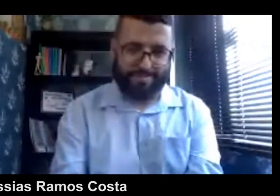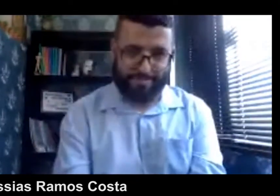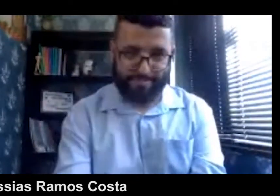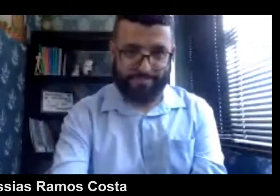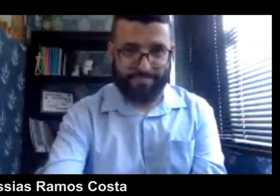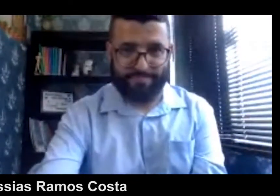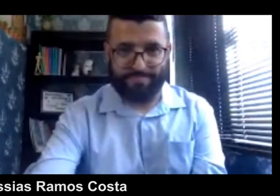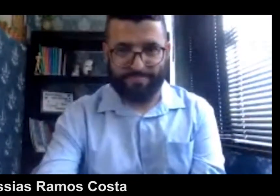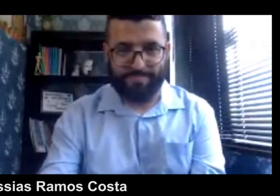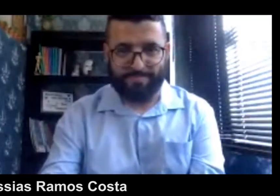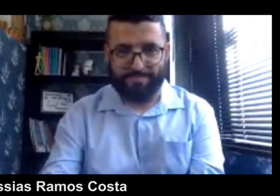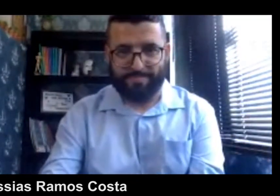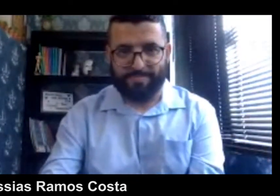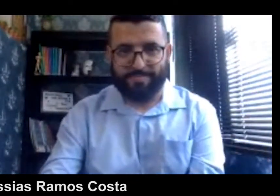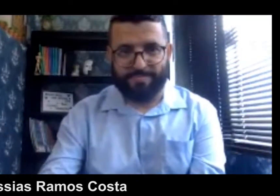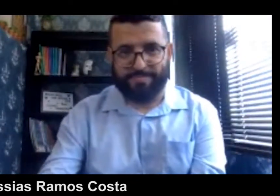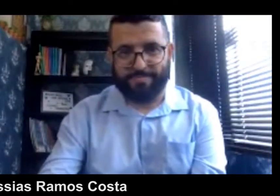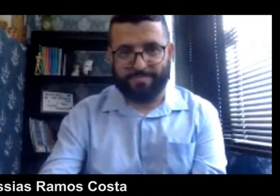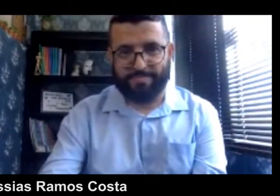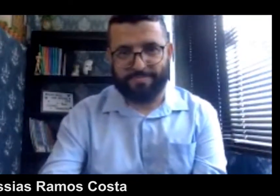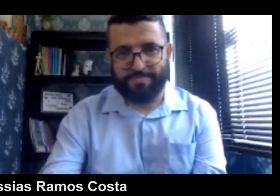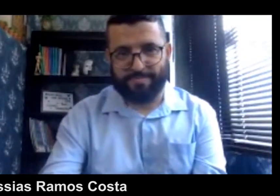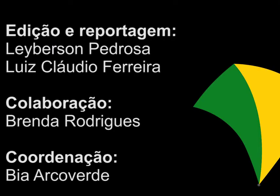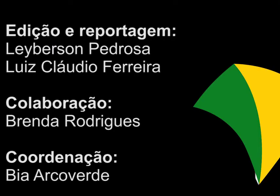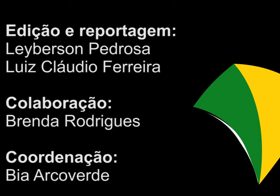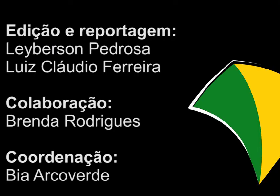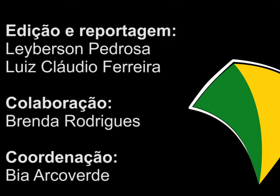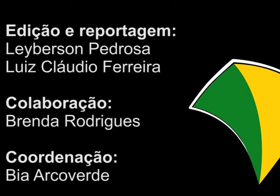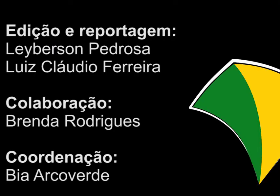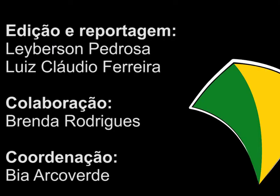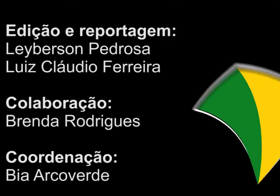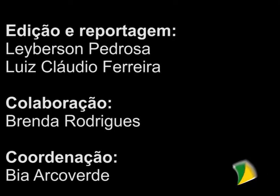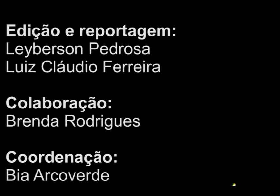sempre me dou no que posso. E aí E aí E aí